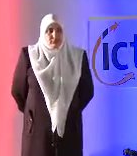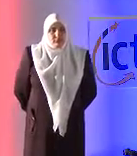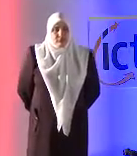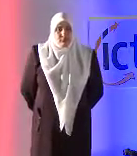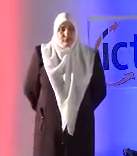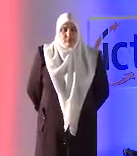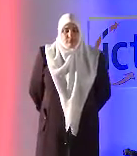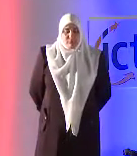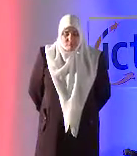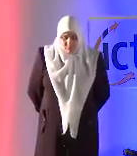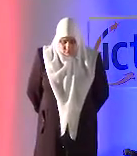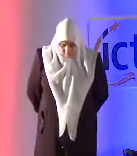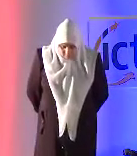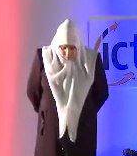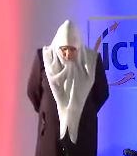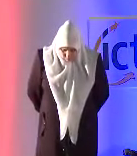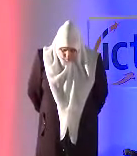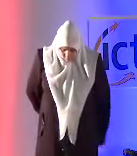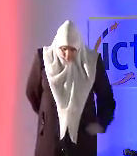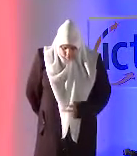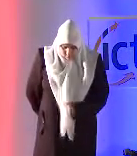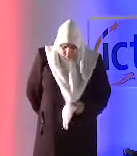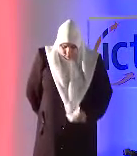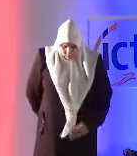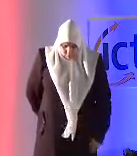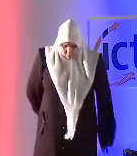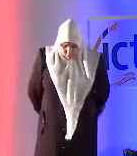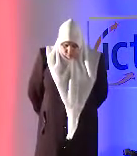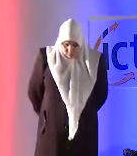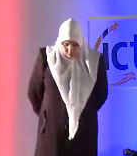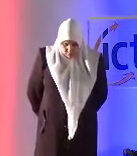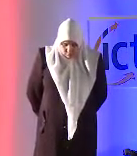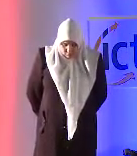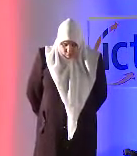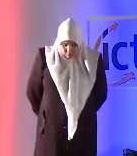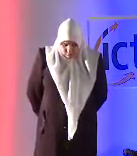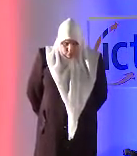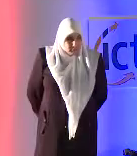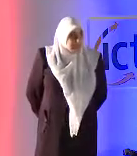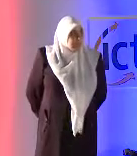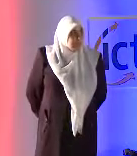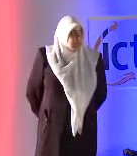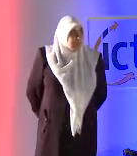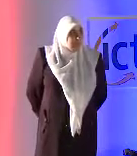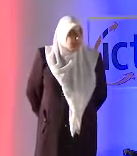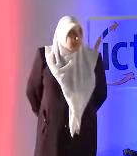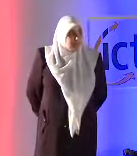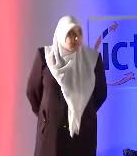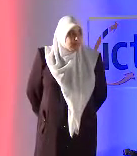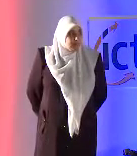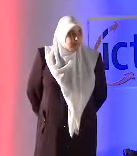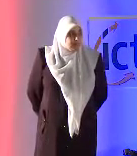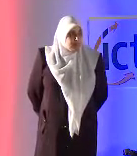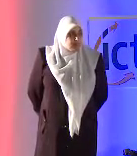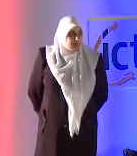الآخرين الآخرين الآخرين so system